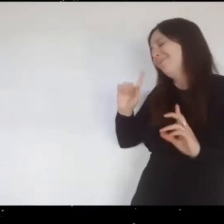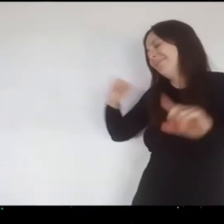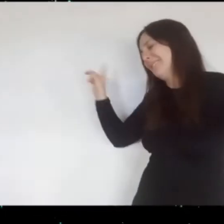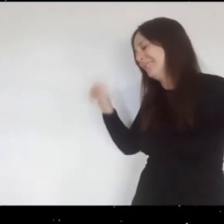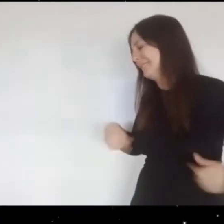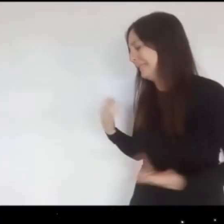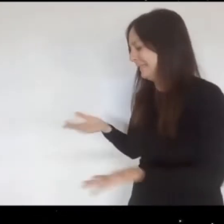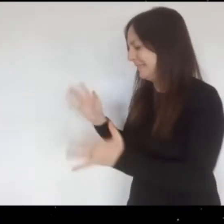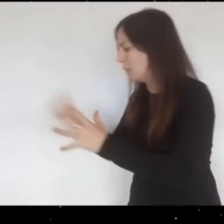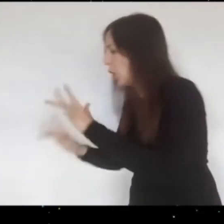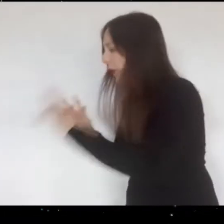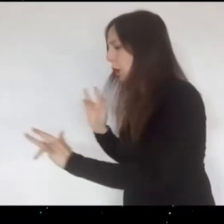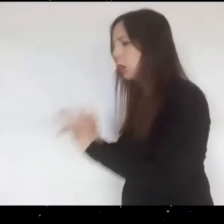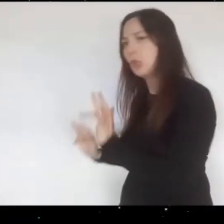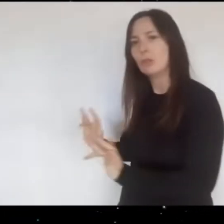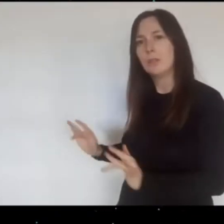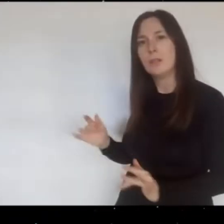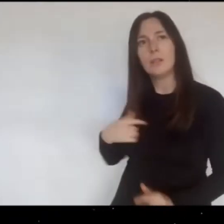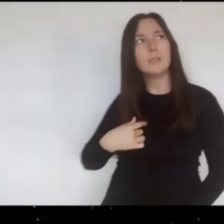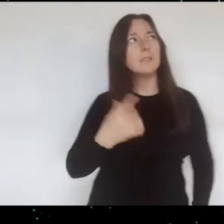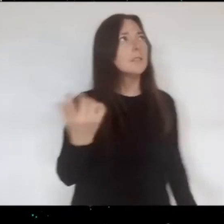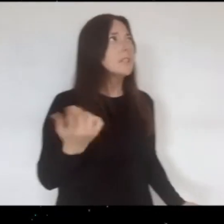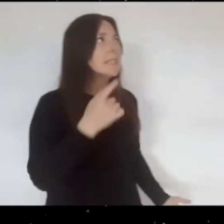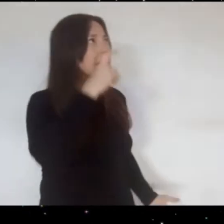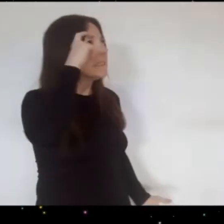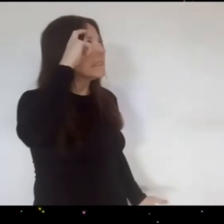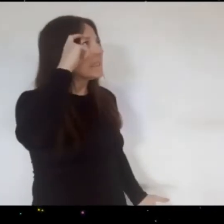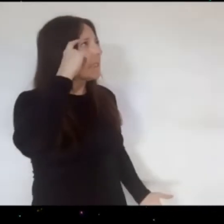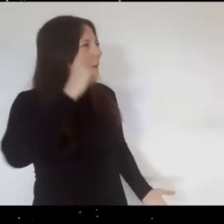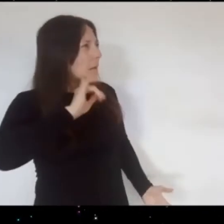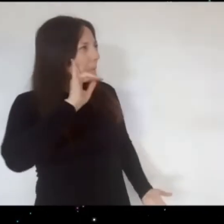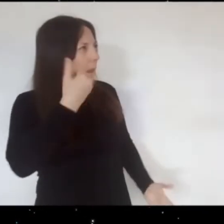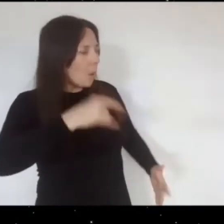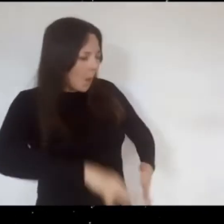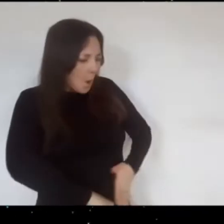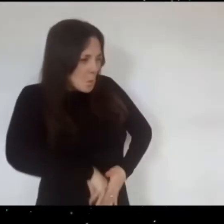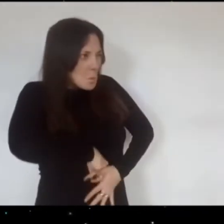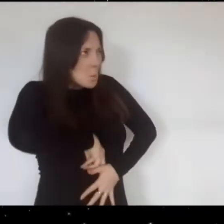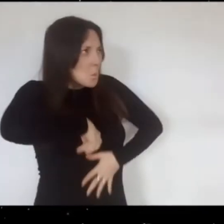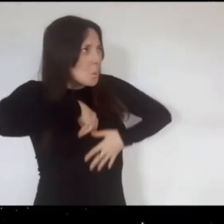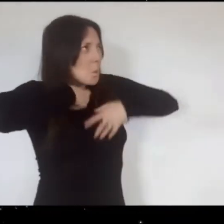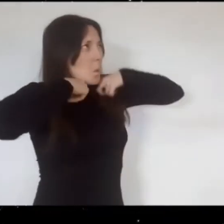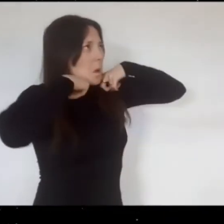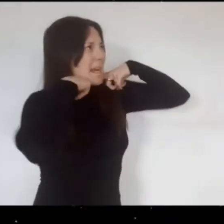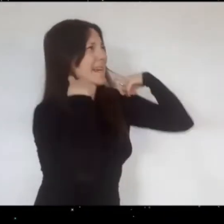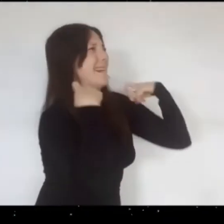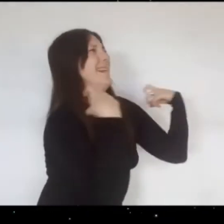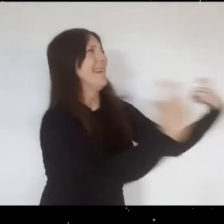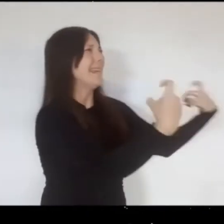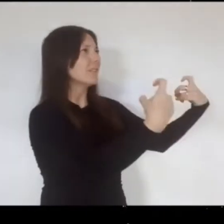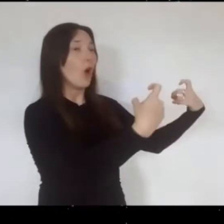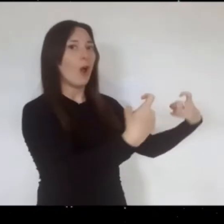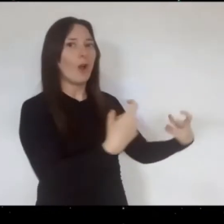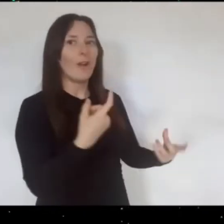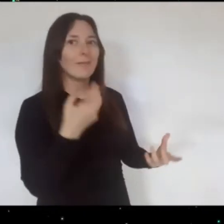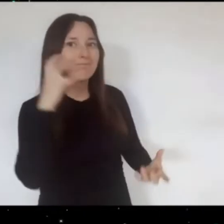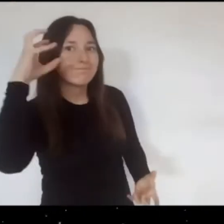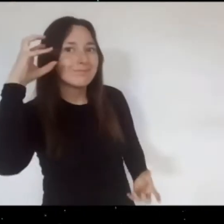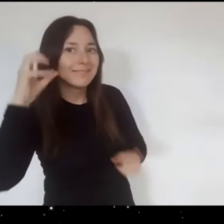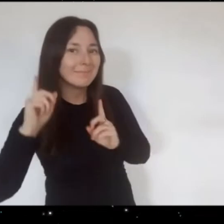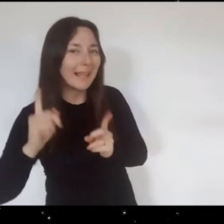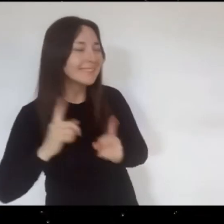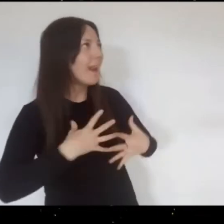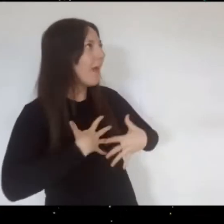Anselmo no le hace caso y Estela nota como desde adentro sale un grito enorme un